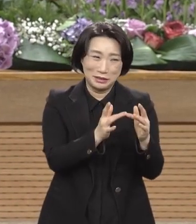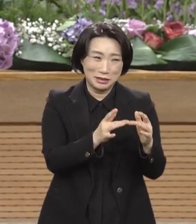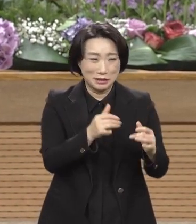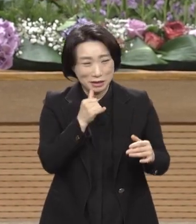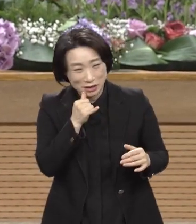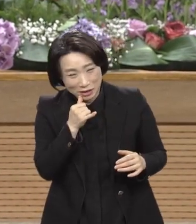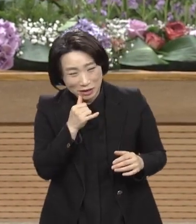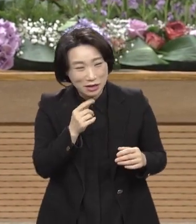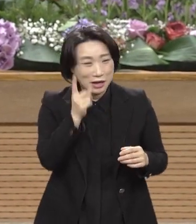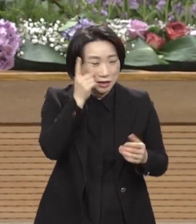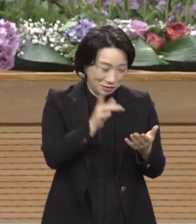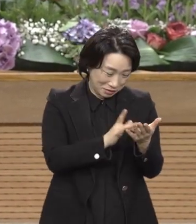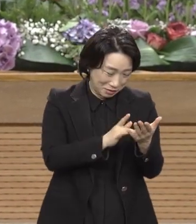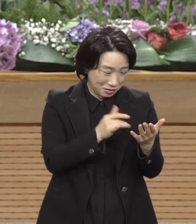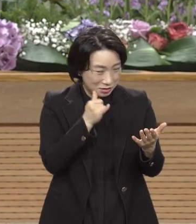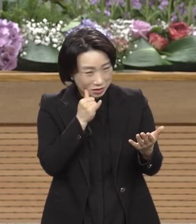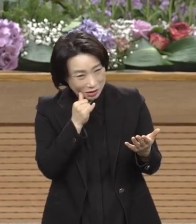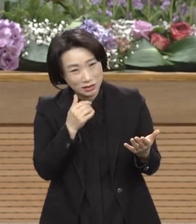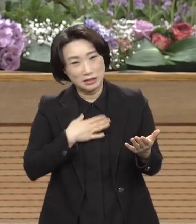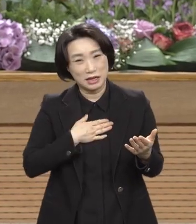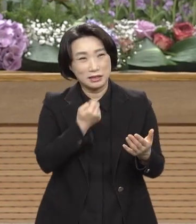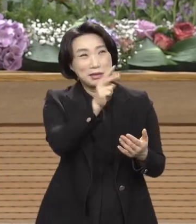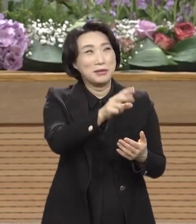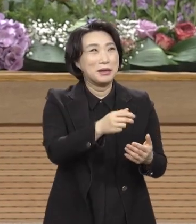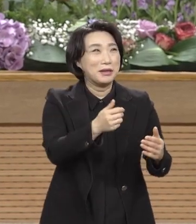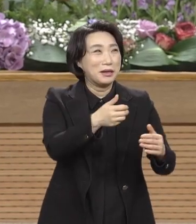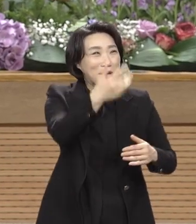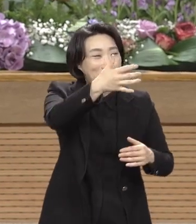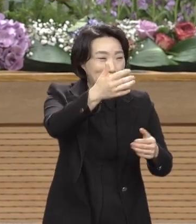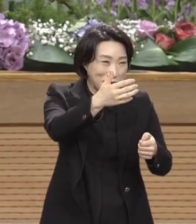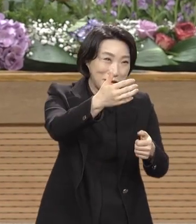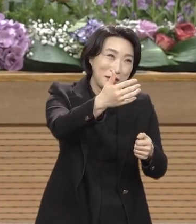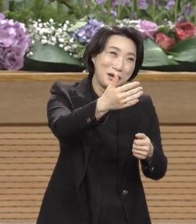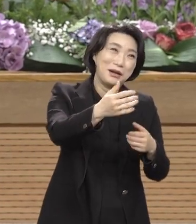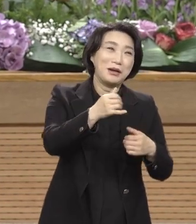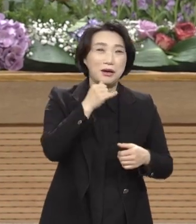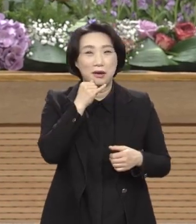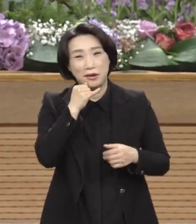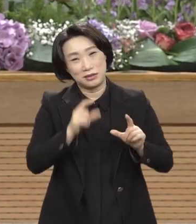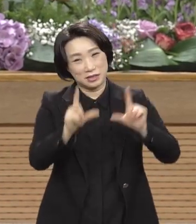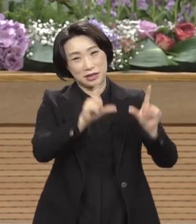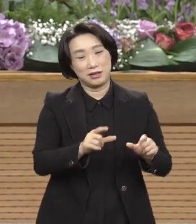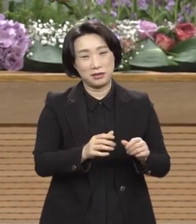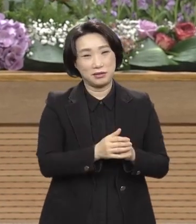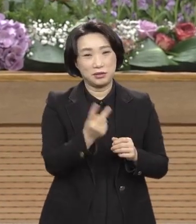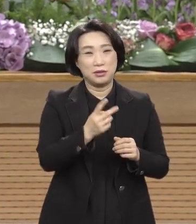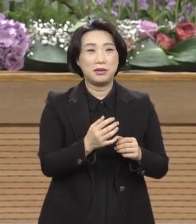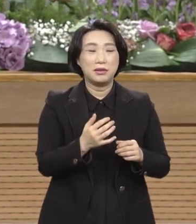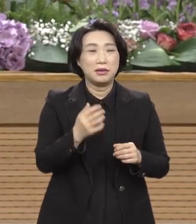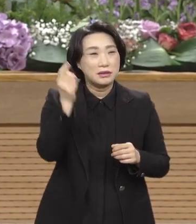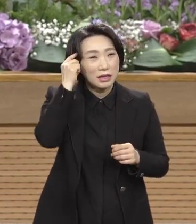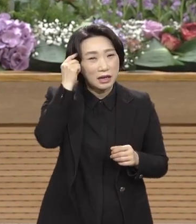스마트폰에 미치고 테레비에 미치고 살았습니다 세상에 이성적 타락으로 미치고 살았습니다